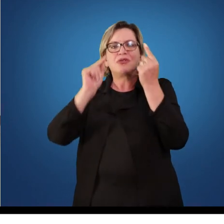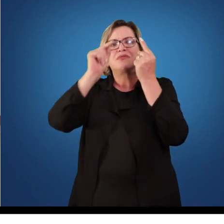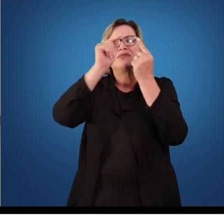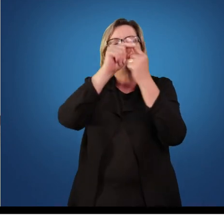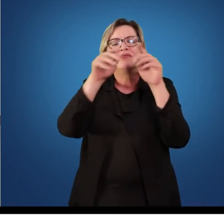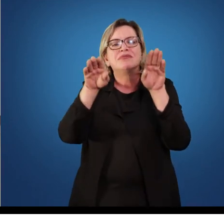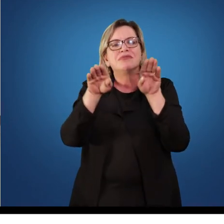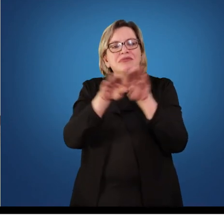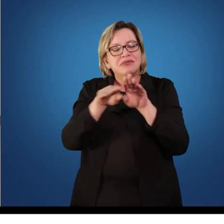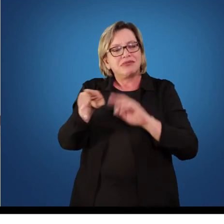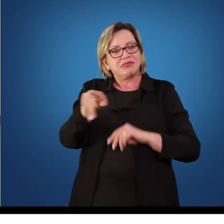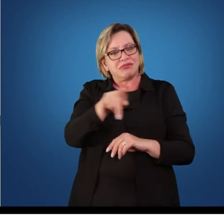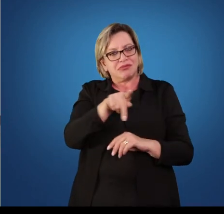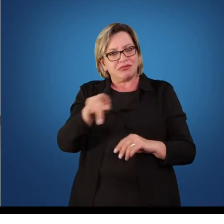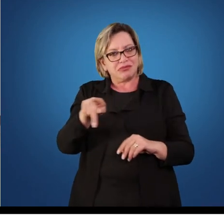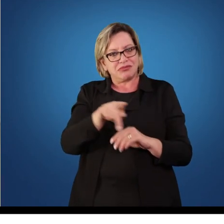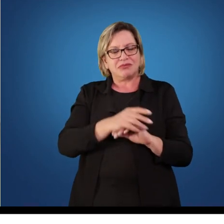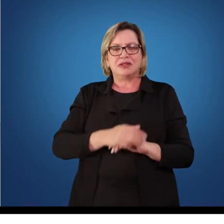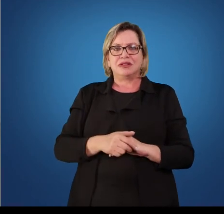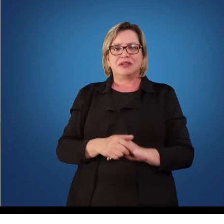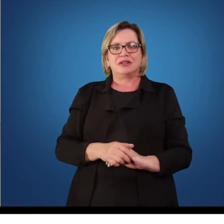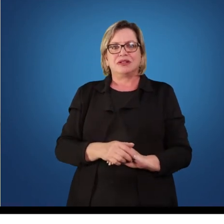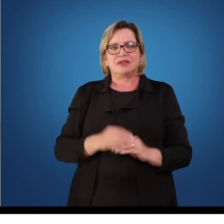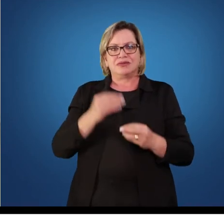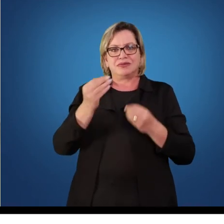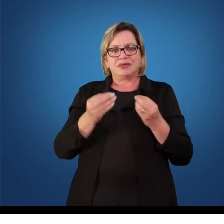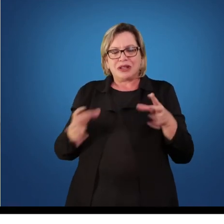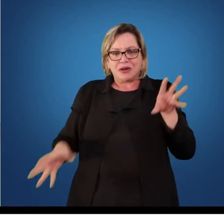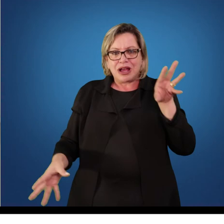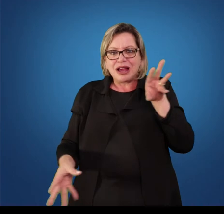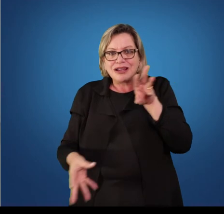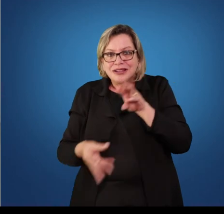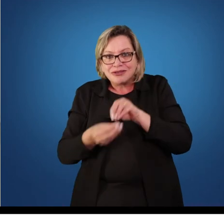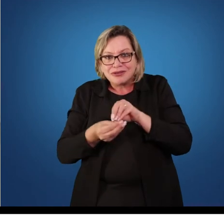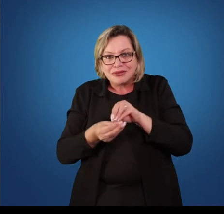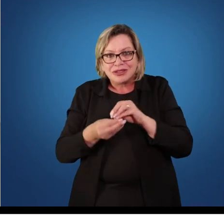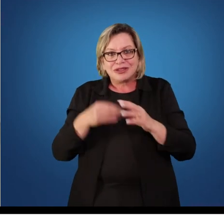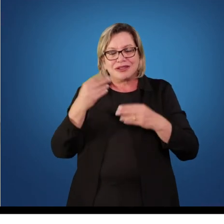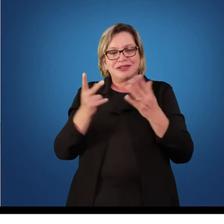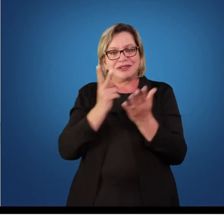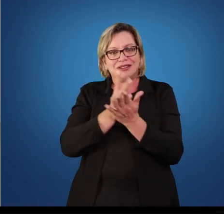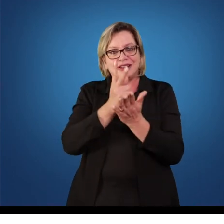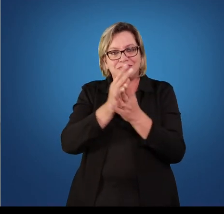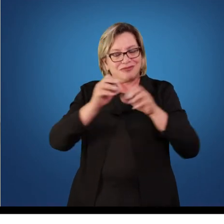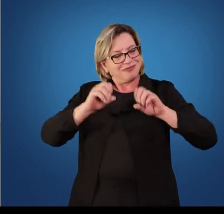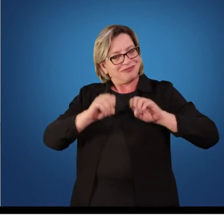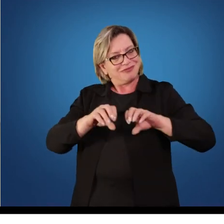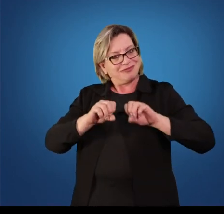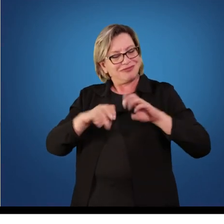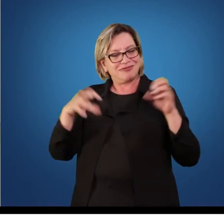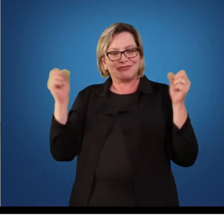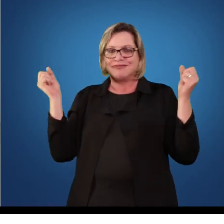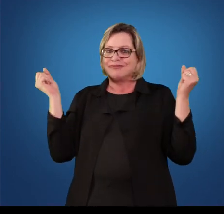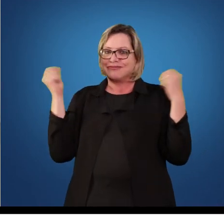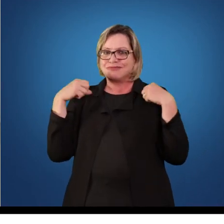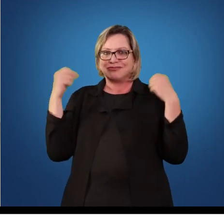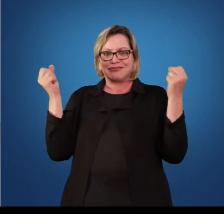para aquela disciplina. Em síntese, então, nas aulas de educação física, a avaliação deve